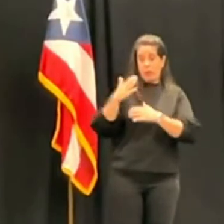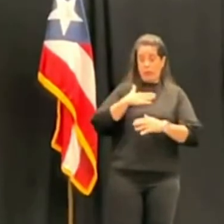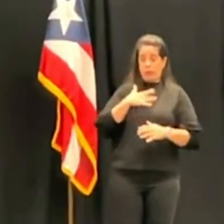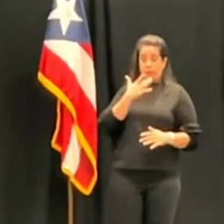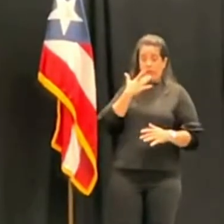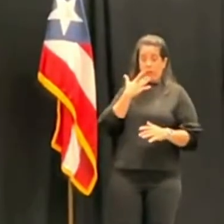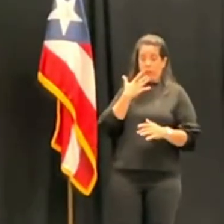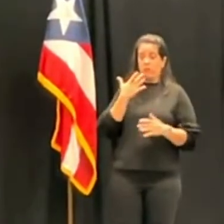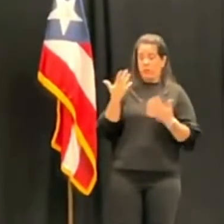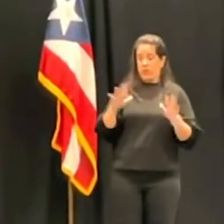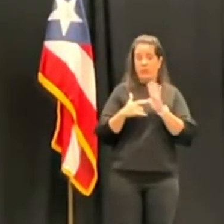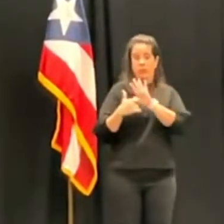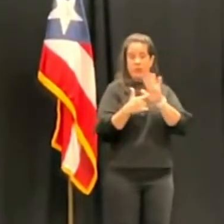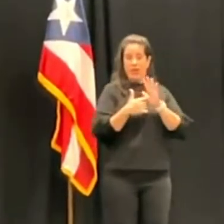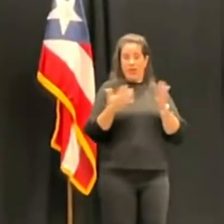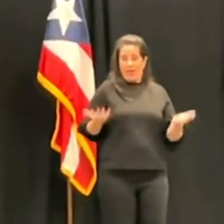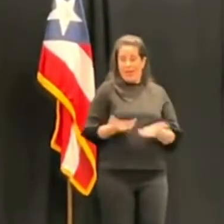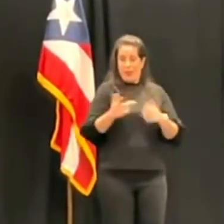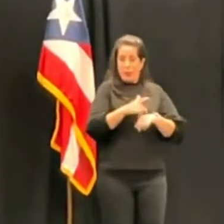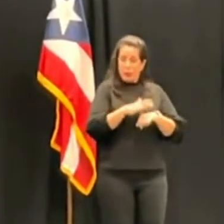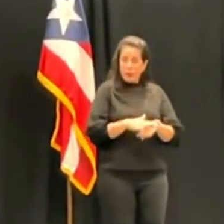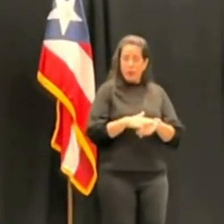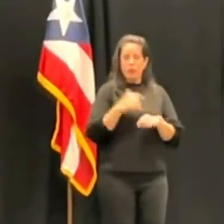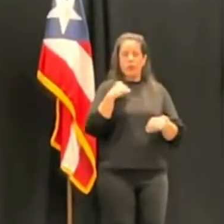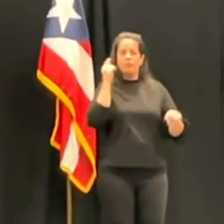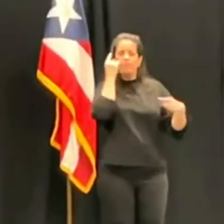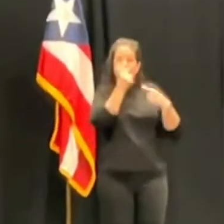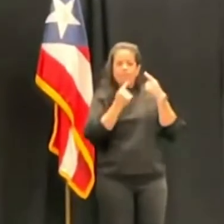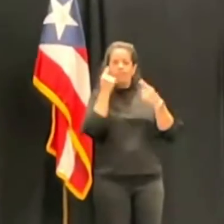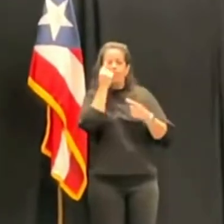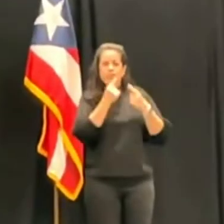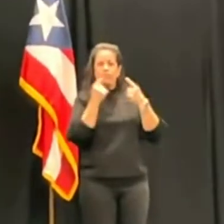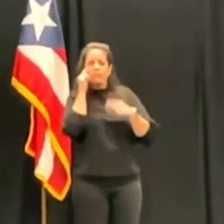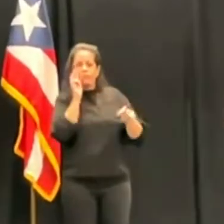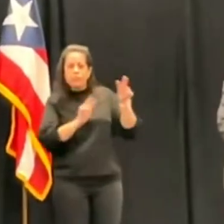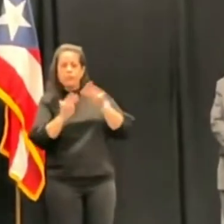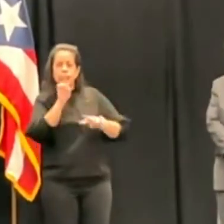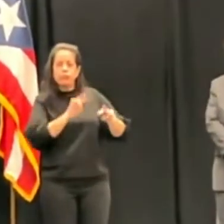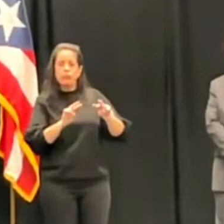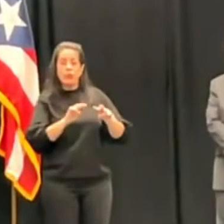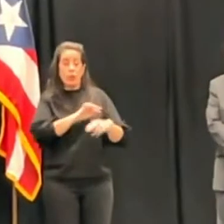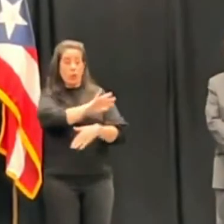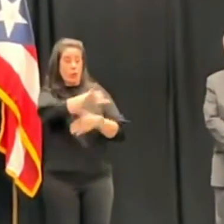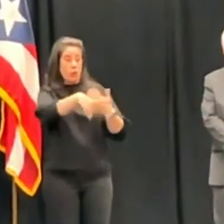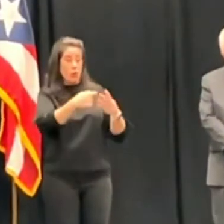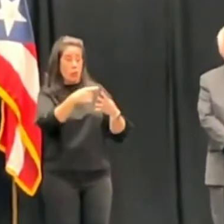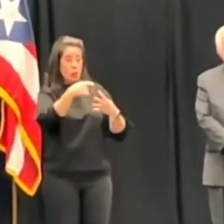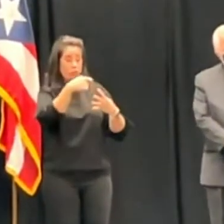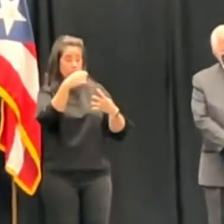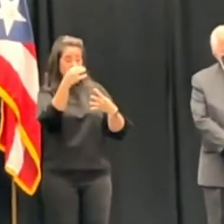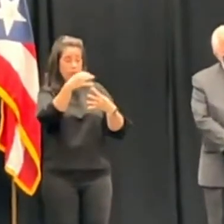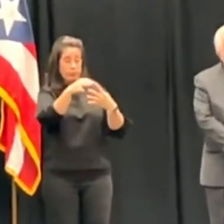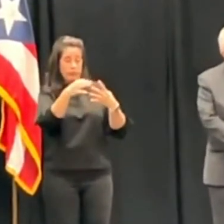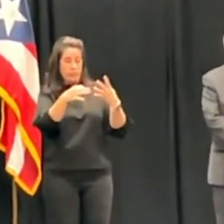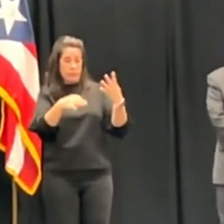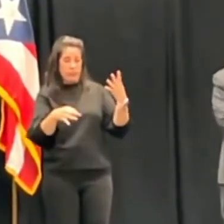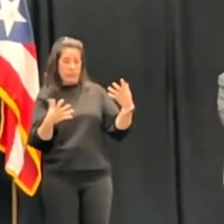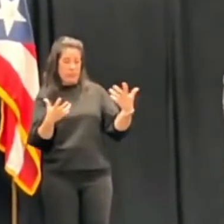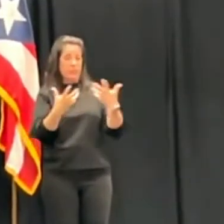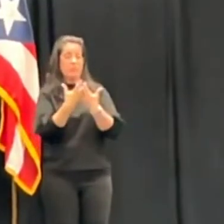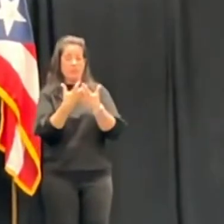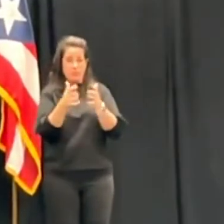pueblo de Puerto Rico, lo he pesado, lo he sopesado, reúnen todas las cualificaciones, los méritos